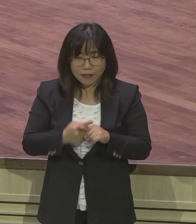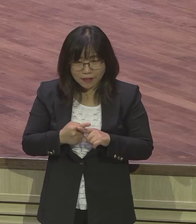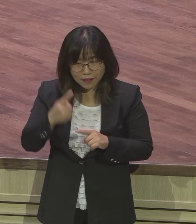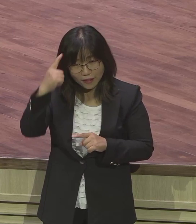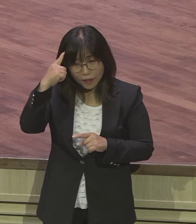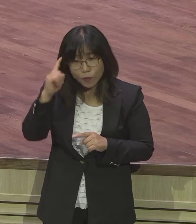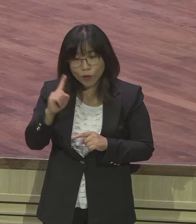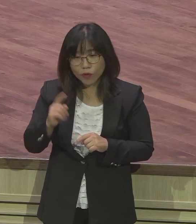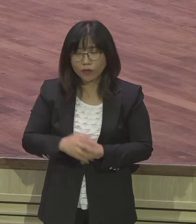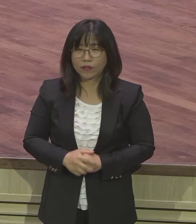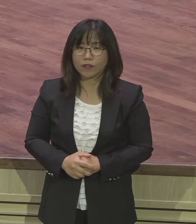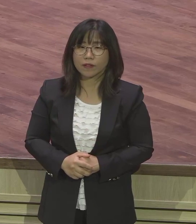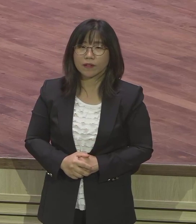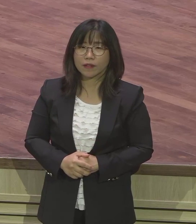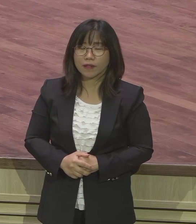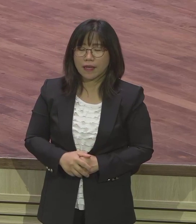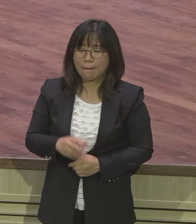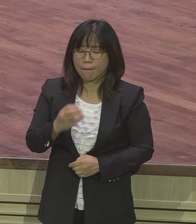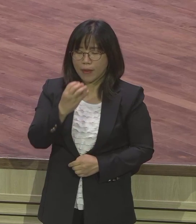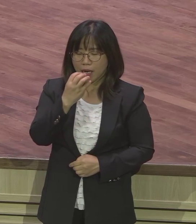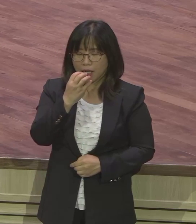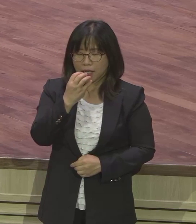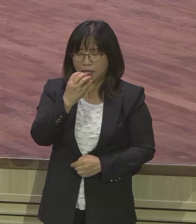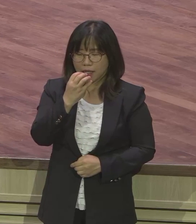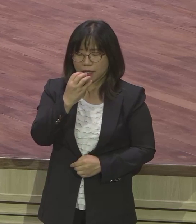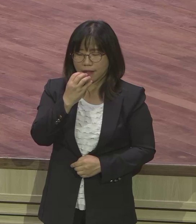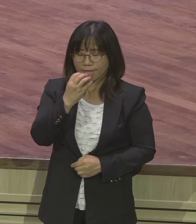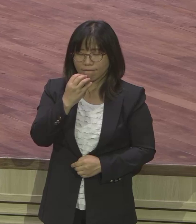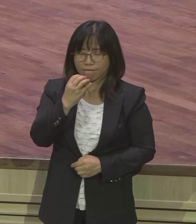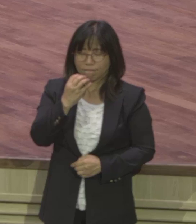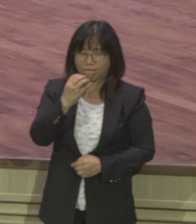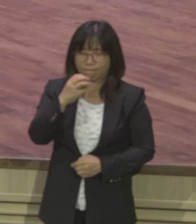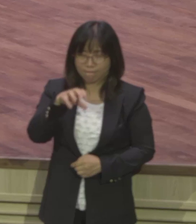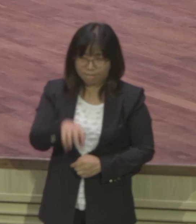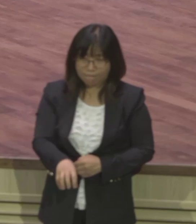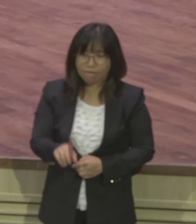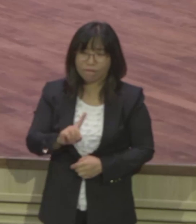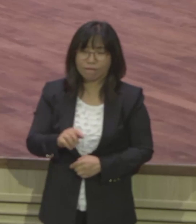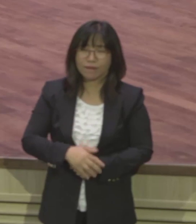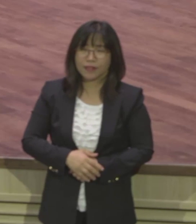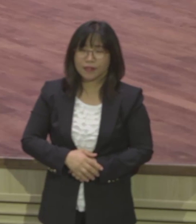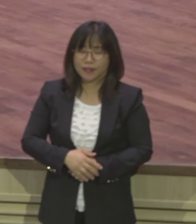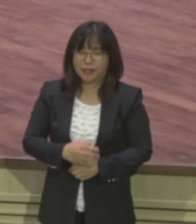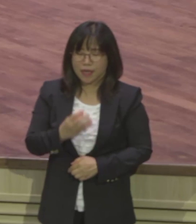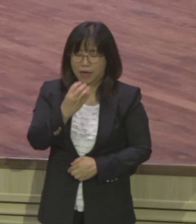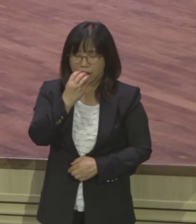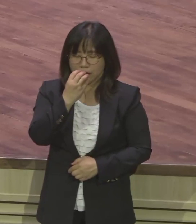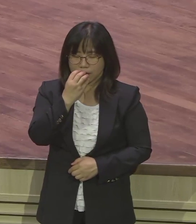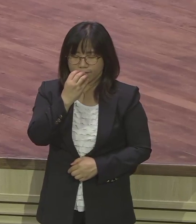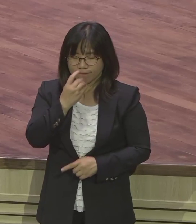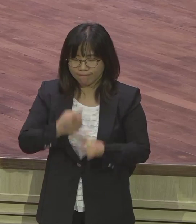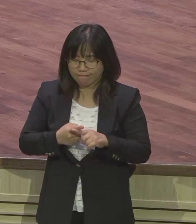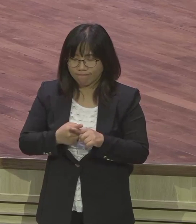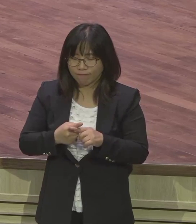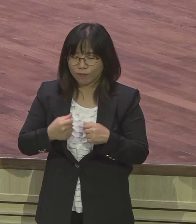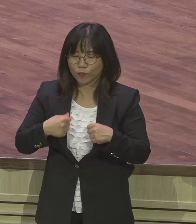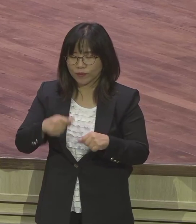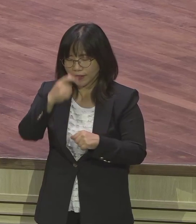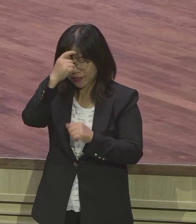빵을 딱 먹던 빵을 딱 놓고 뭐라고 기도했는지 아십니까 하나님 저도 저